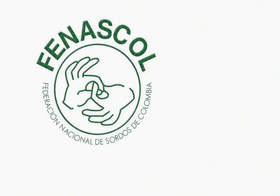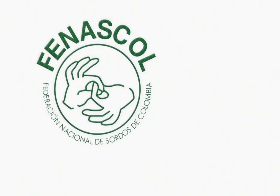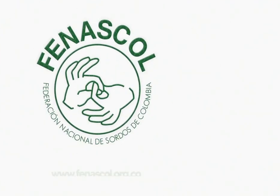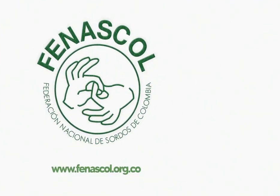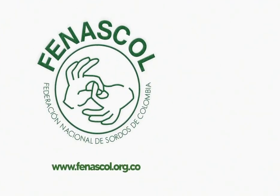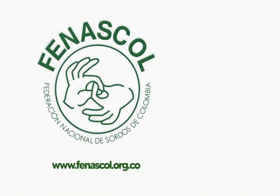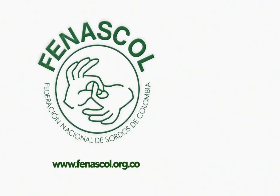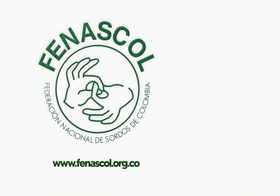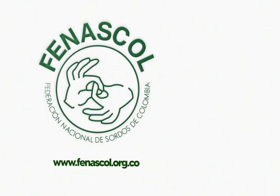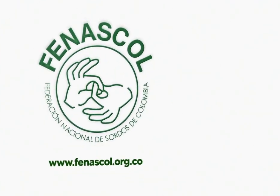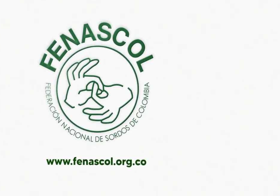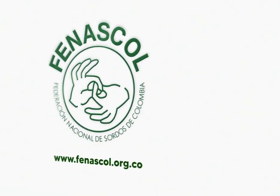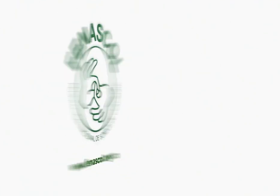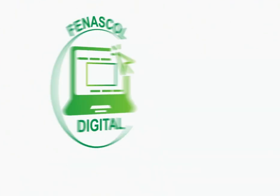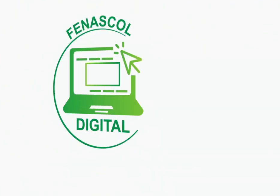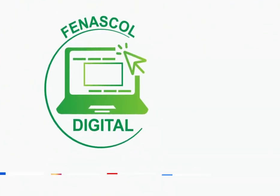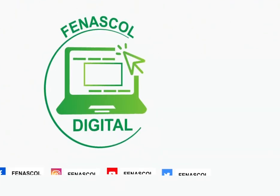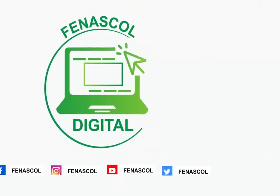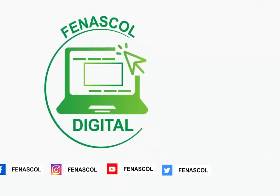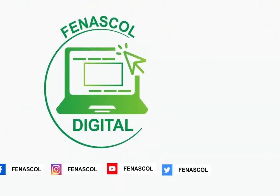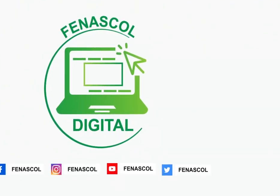¡Suscríbete al canal! CC por Films Argentina